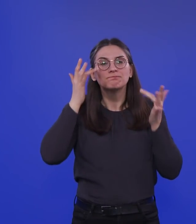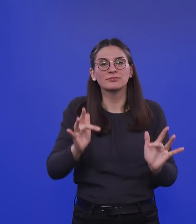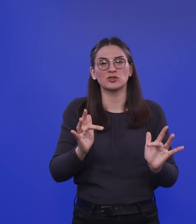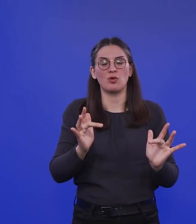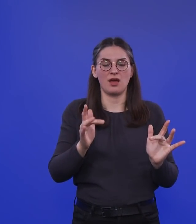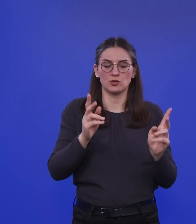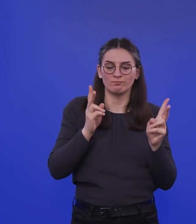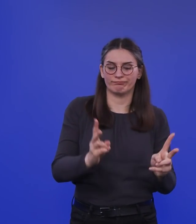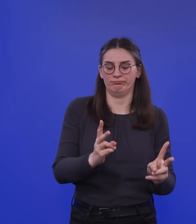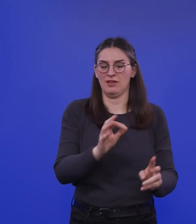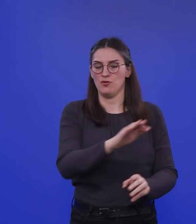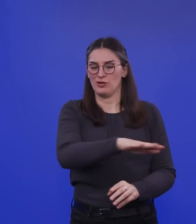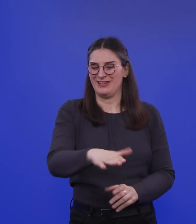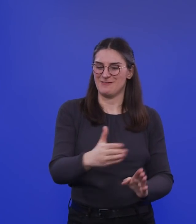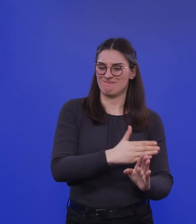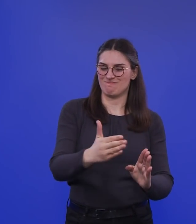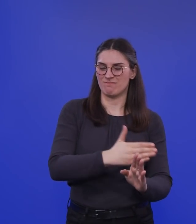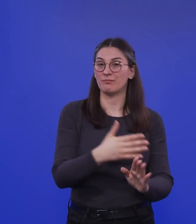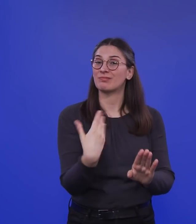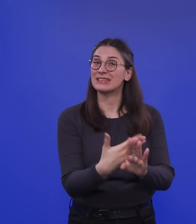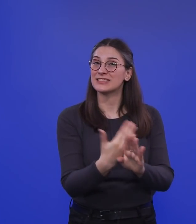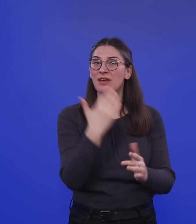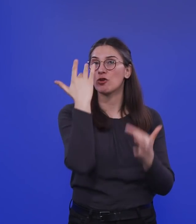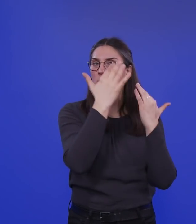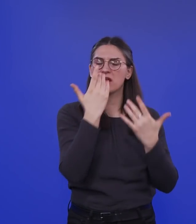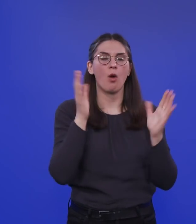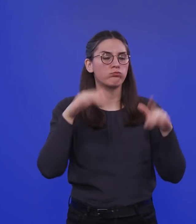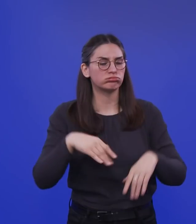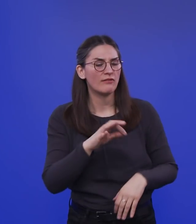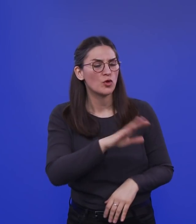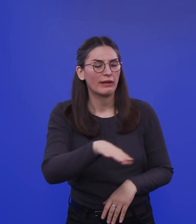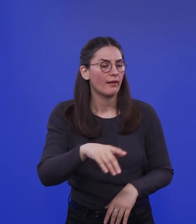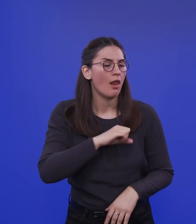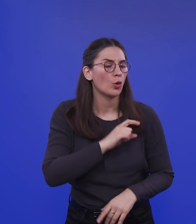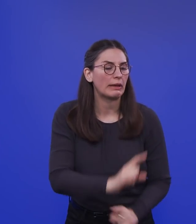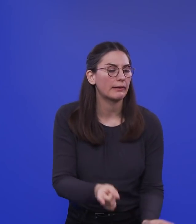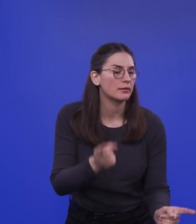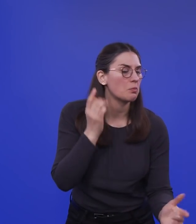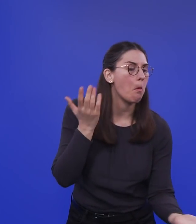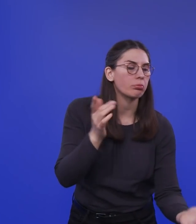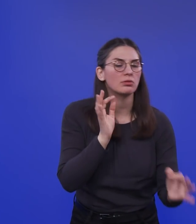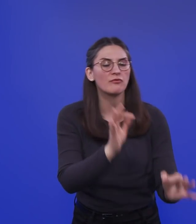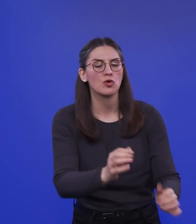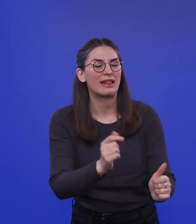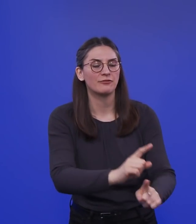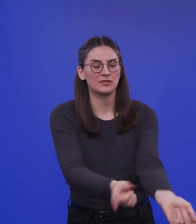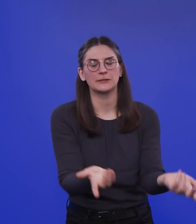ist jetzt eben häufig diese Überlegung, das lohnt sich doch gar nicht, das für Kinder zuzulassen. haben ja nichts davon. Das ist so eine Sache.